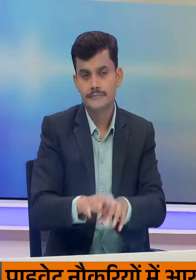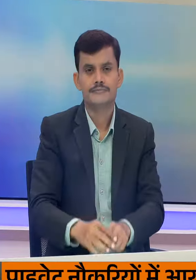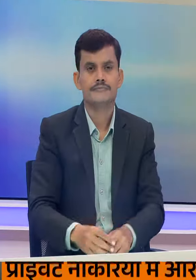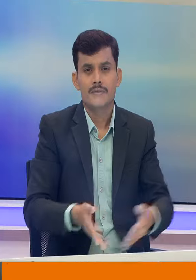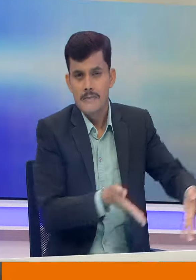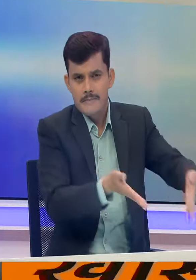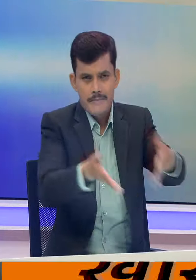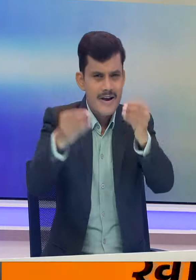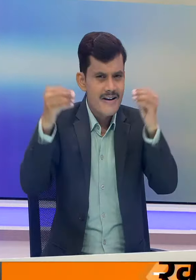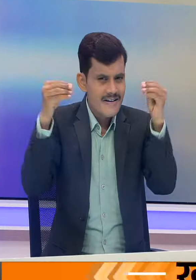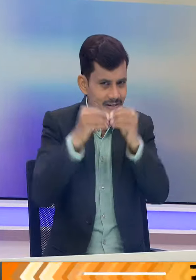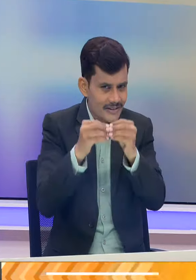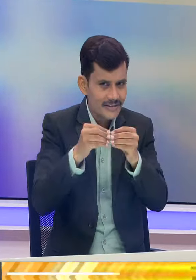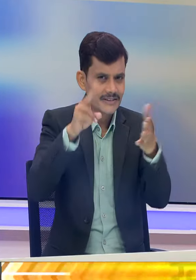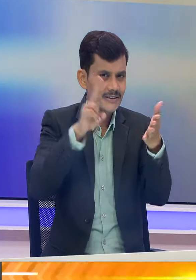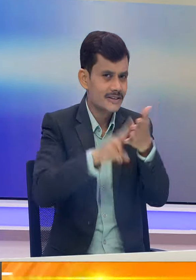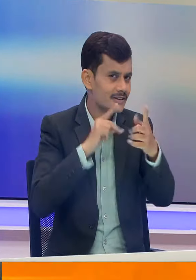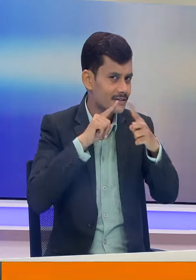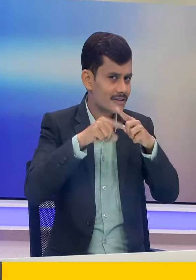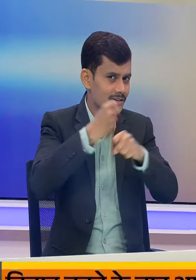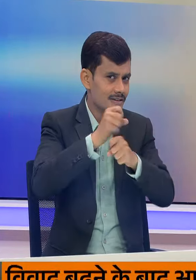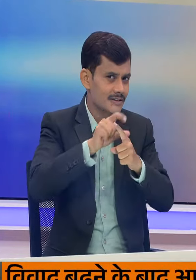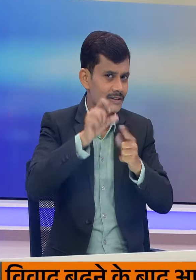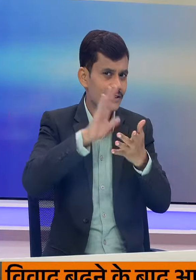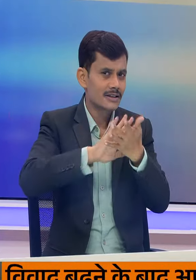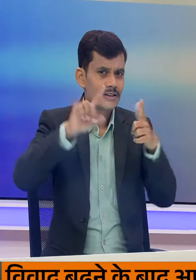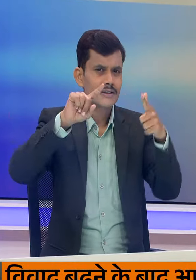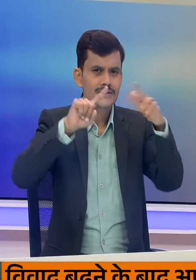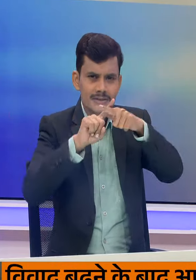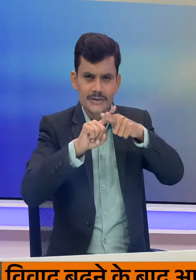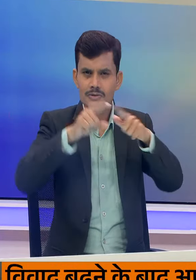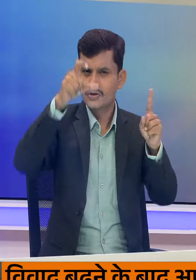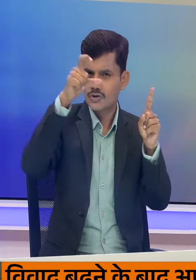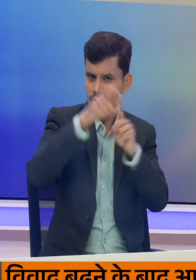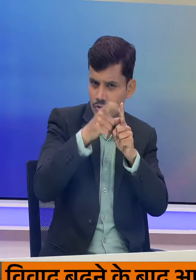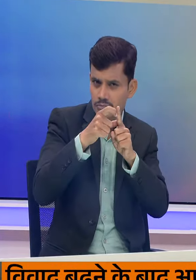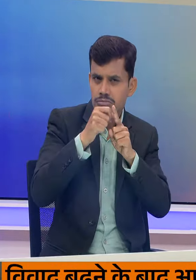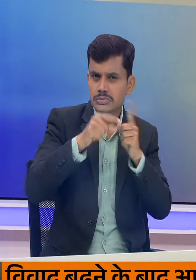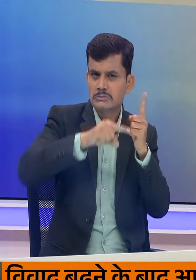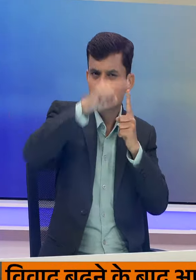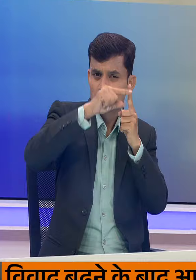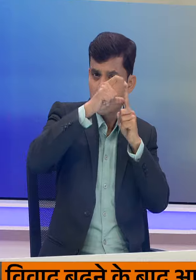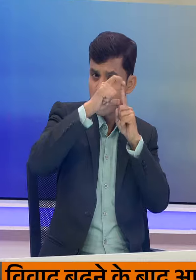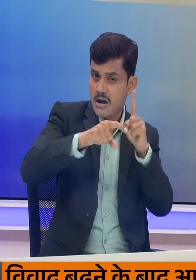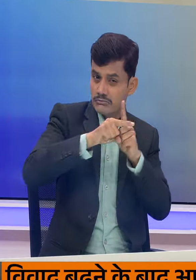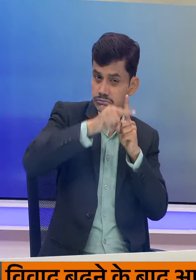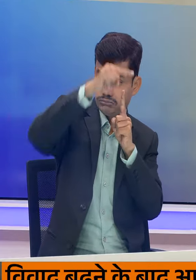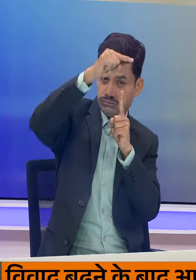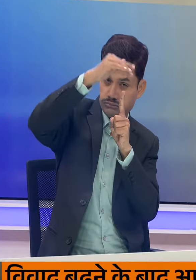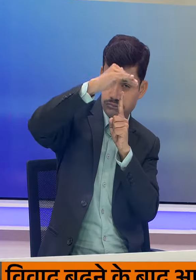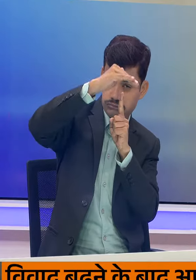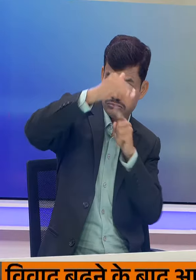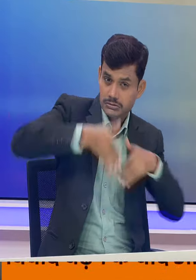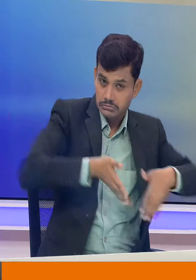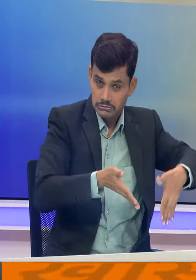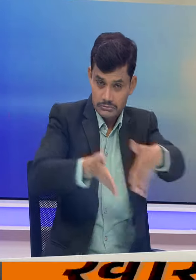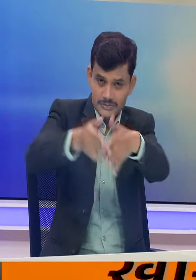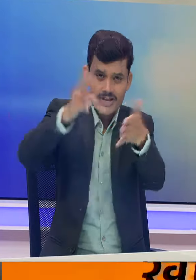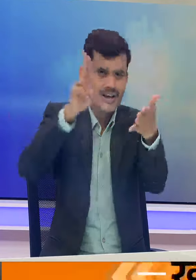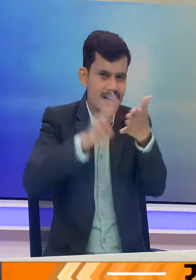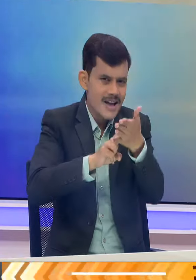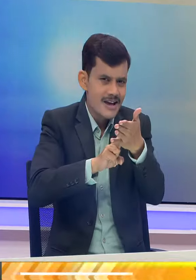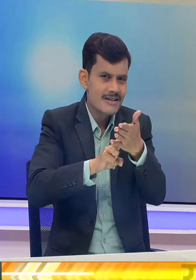वही भ्रम्पुत्र नदी निमाती घाट तेशपूर और धुपरी में खत्रे की निशान से उपर बह रही है नागल